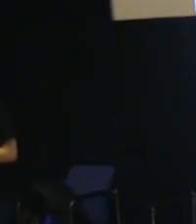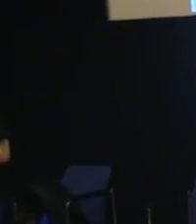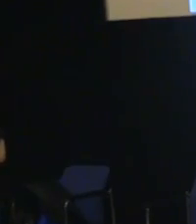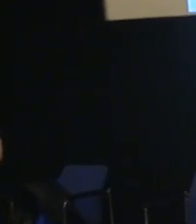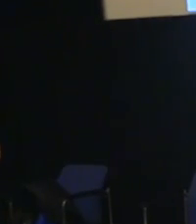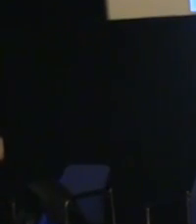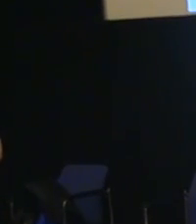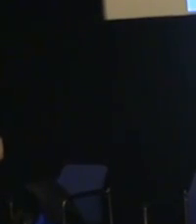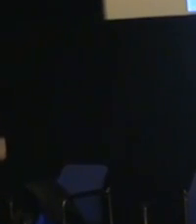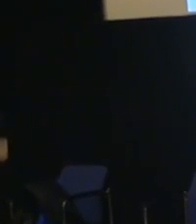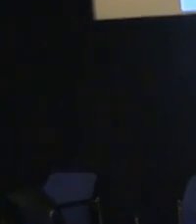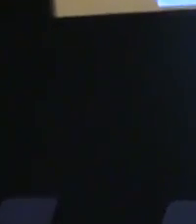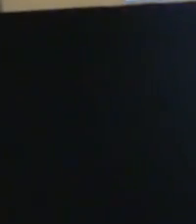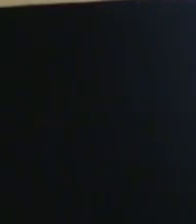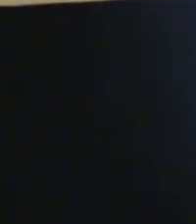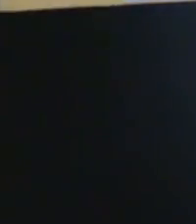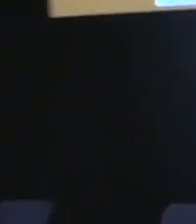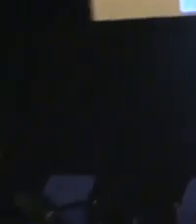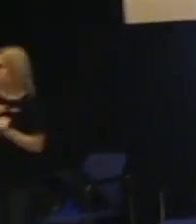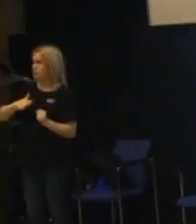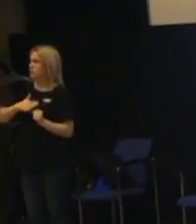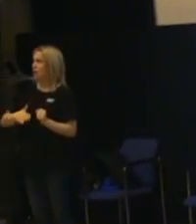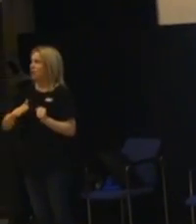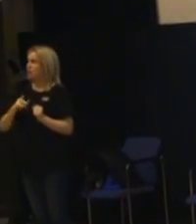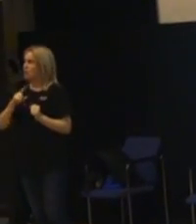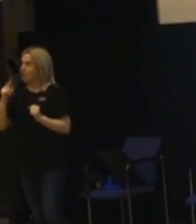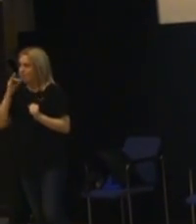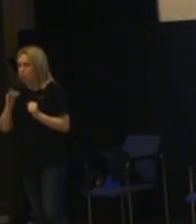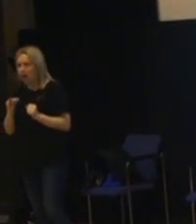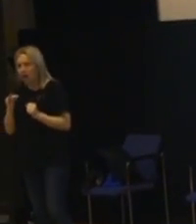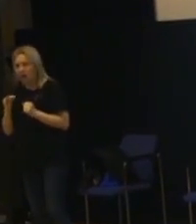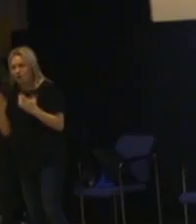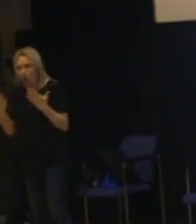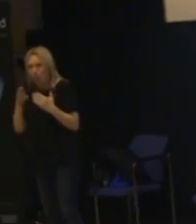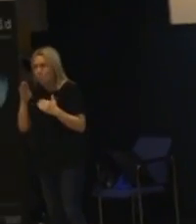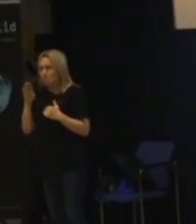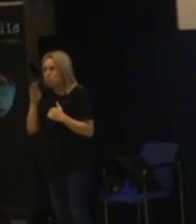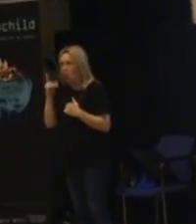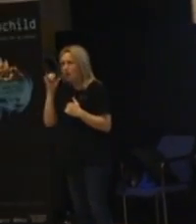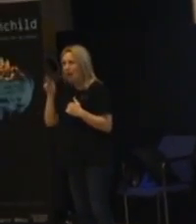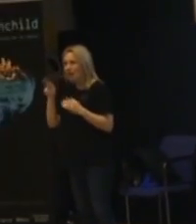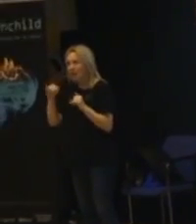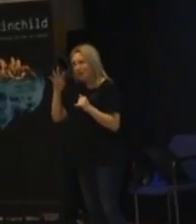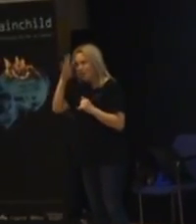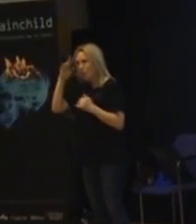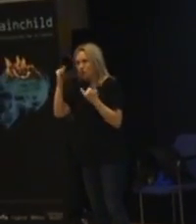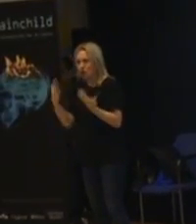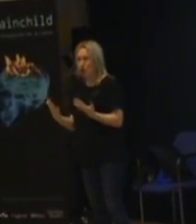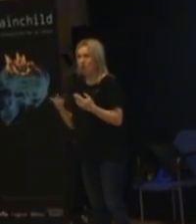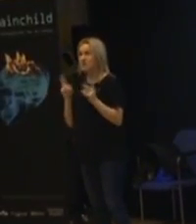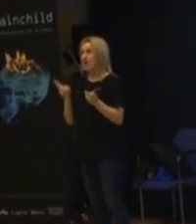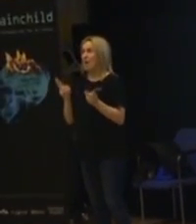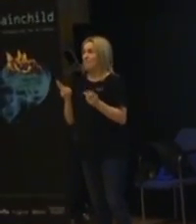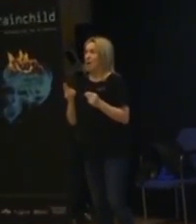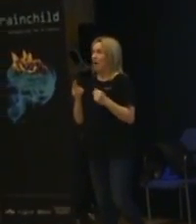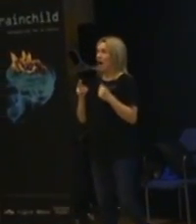Jag skulle vilja att han fick höra lite oftare då. Vad har du för idéer idag? Vad har Morgan hittat på? Precis som A.A. Milne gjorde med